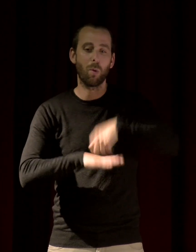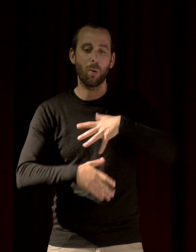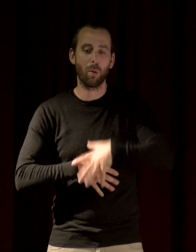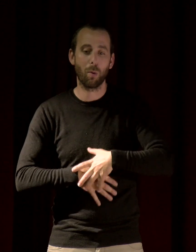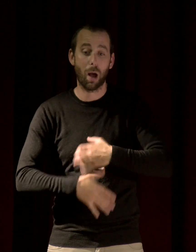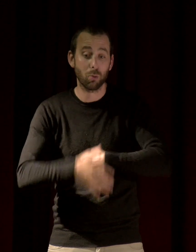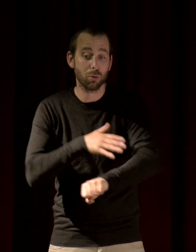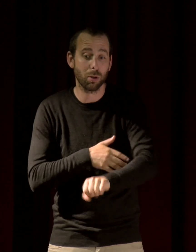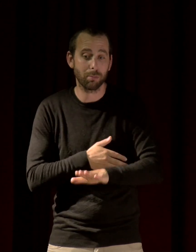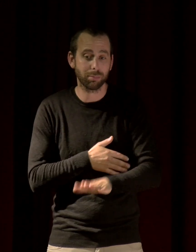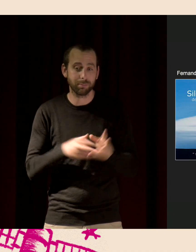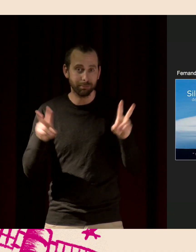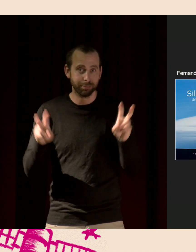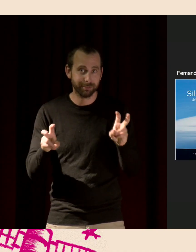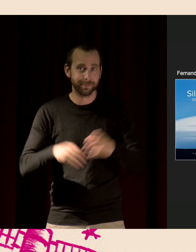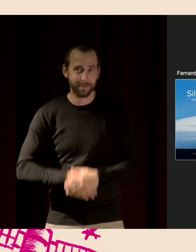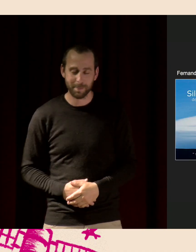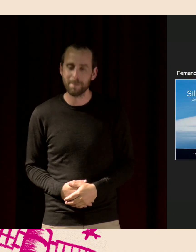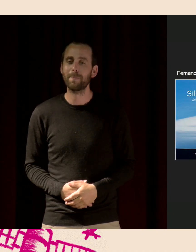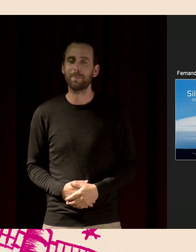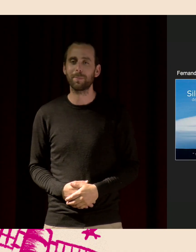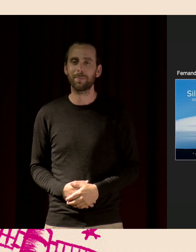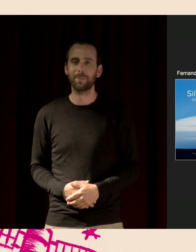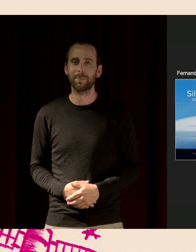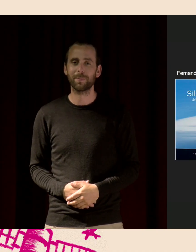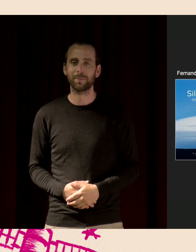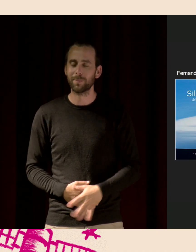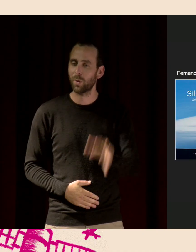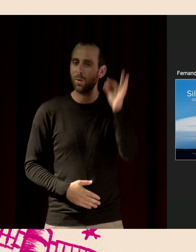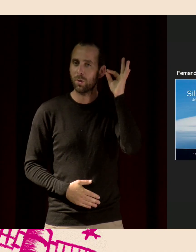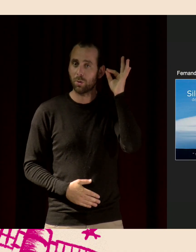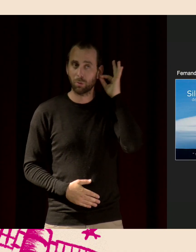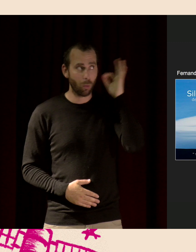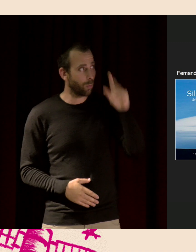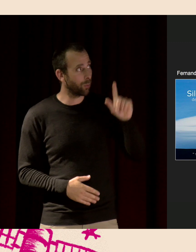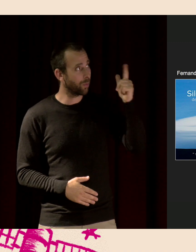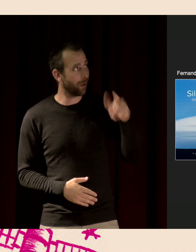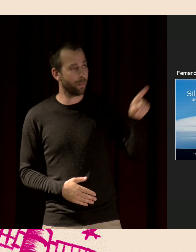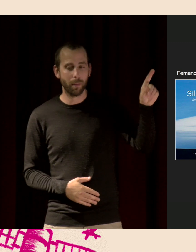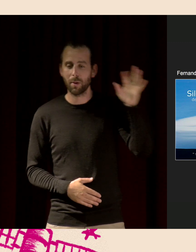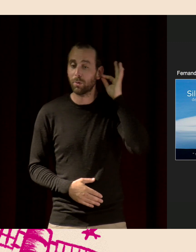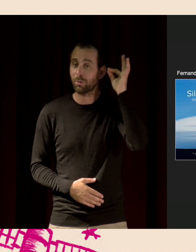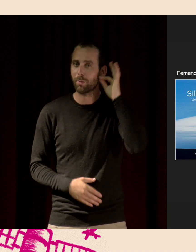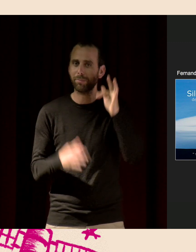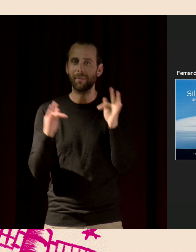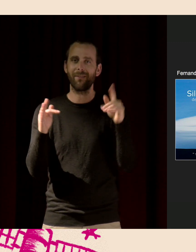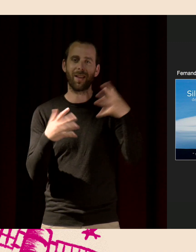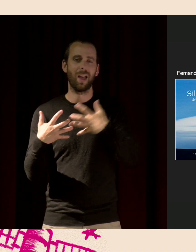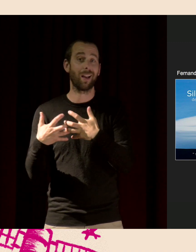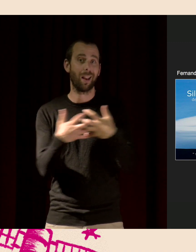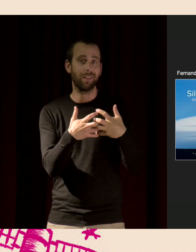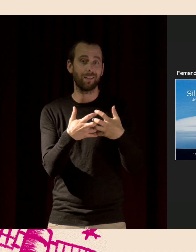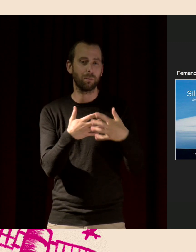Mais ça ressemble. Ça ressemble. Alors là, un son très particulier, des sons de glace sur le bord d'un étang